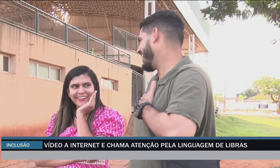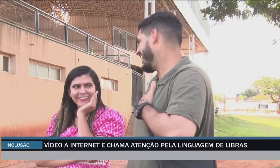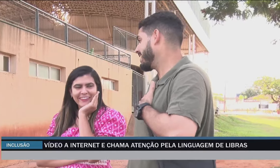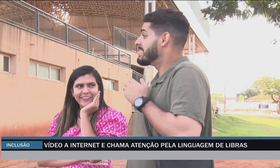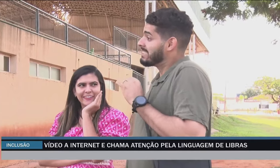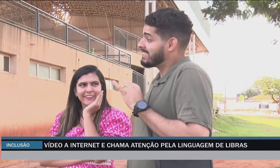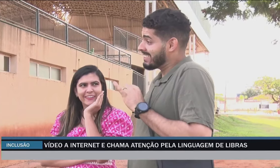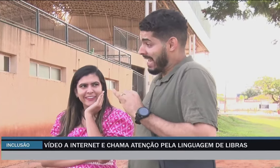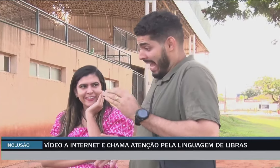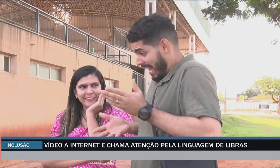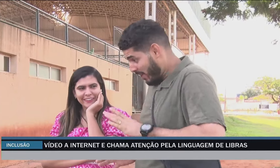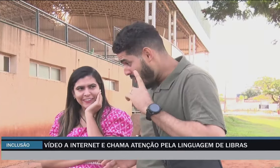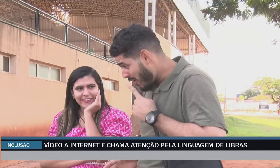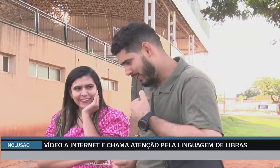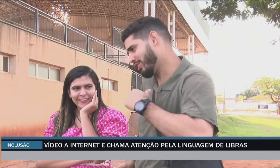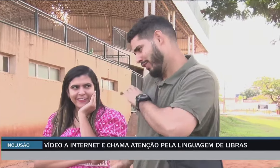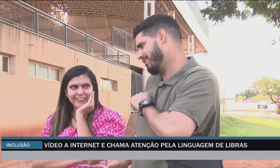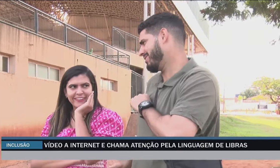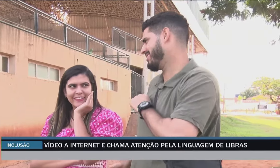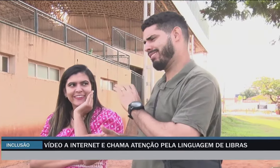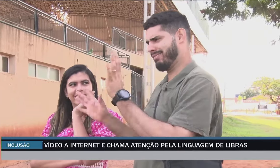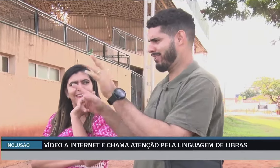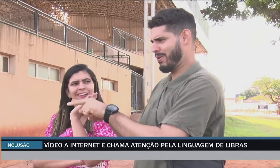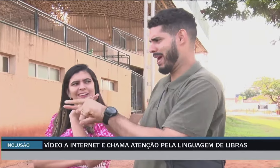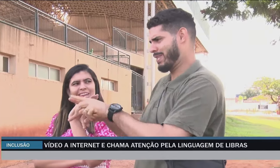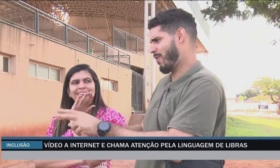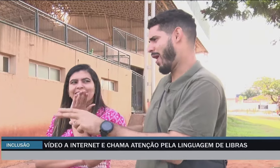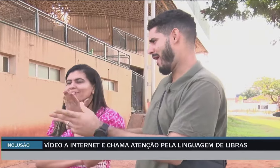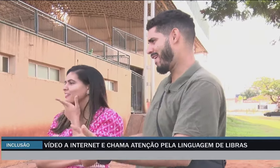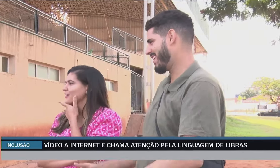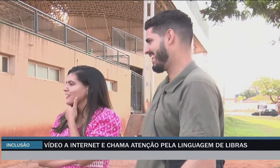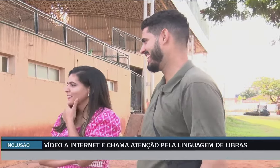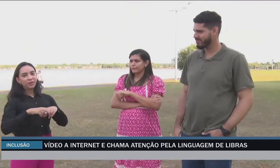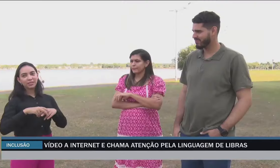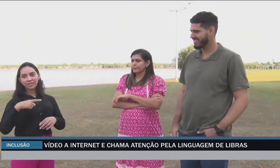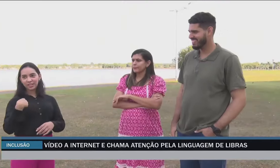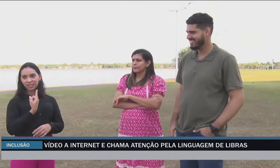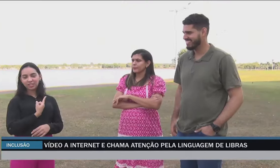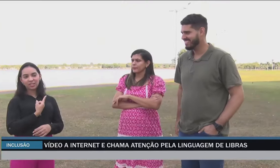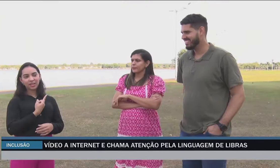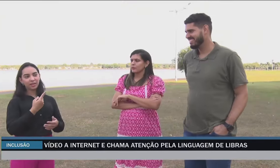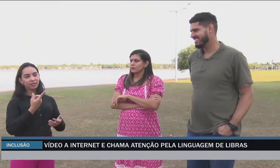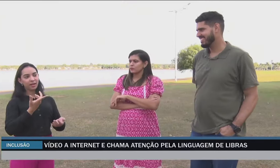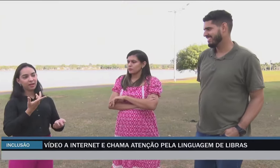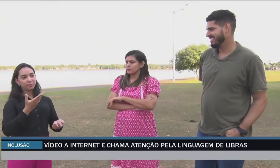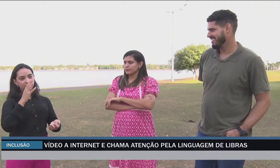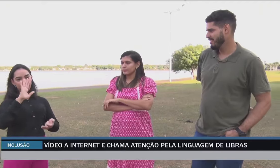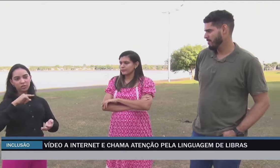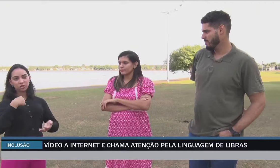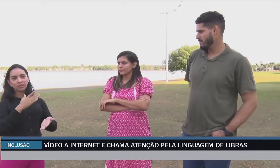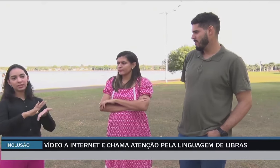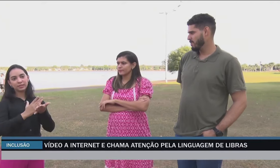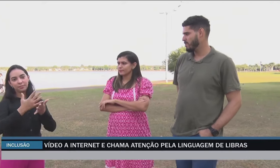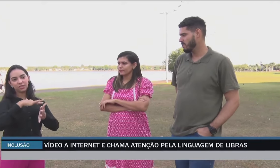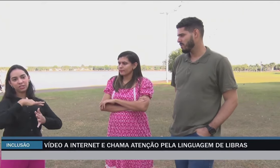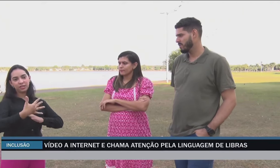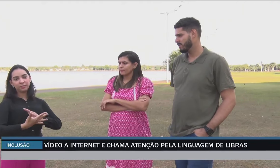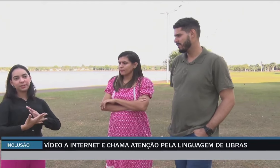para as pessoas com surdas e deficientes auditivas, o que foi constatado através de muito esforço e ainda